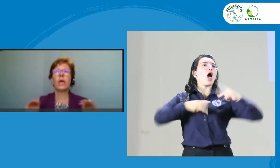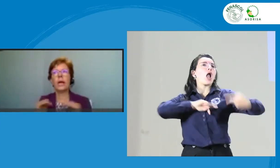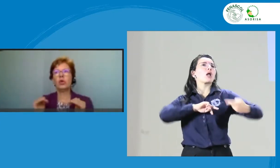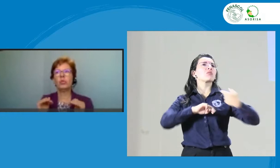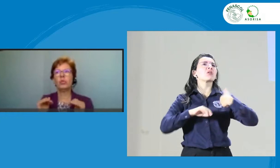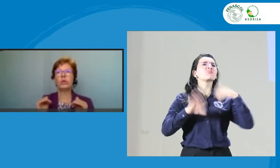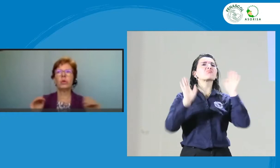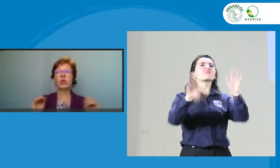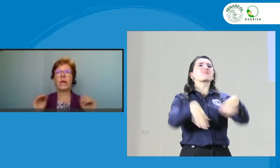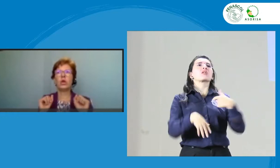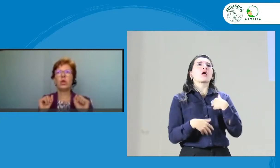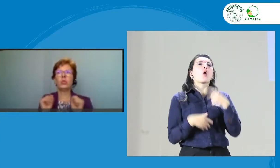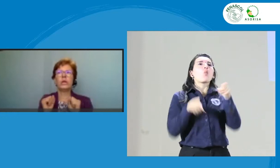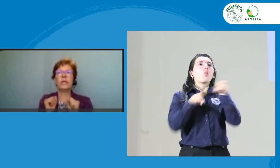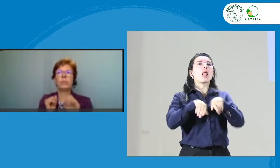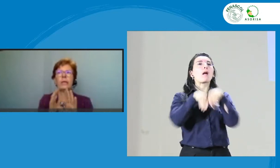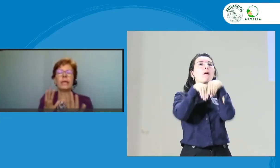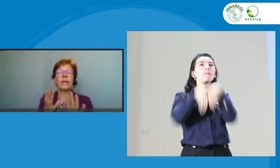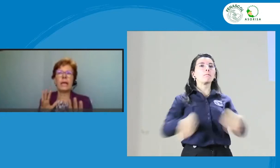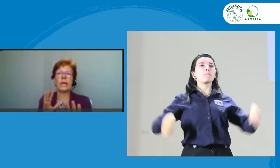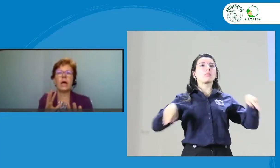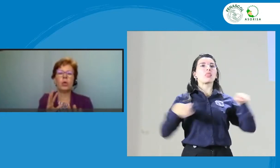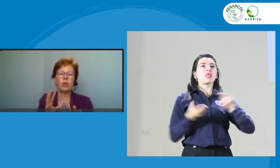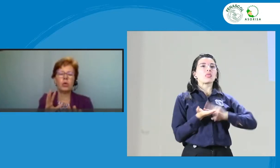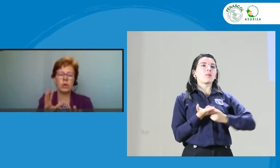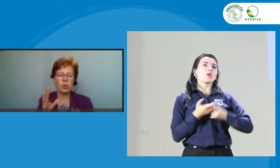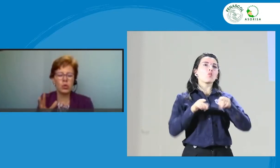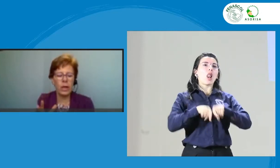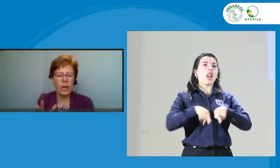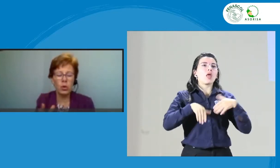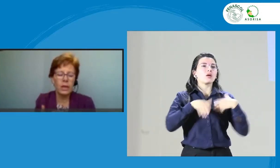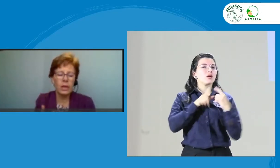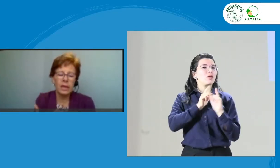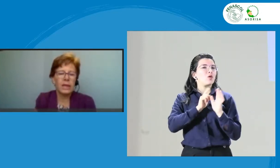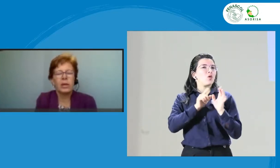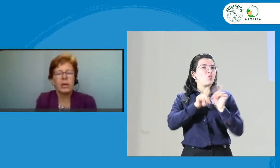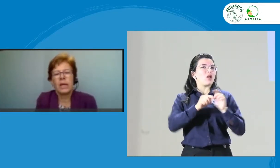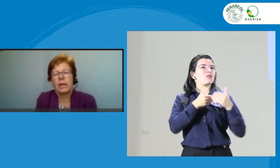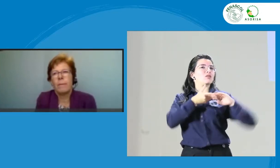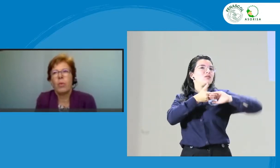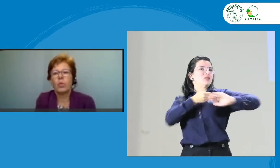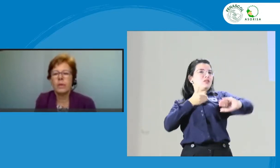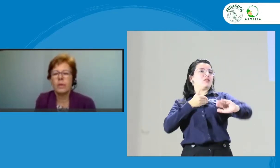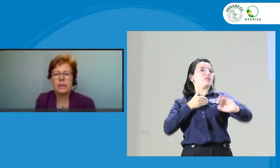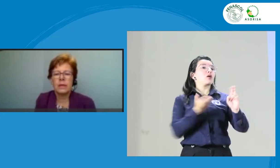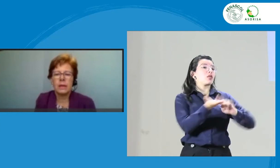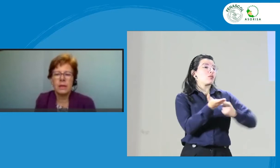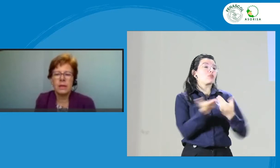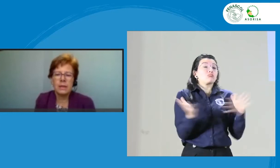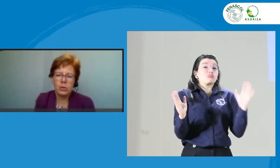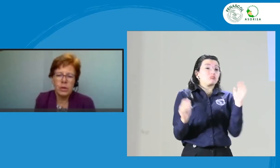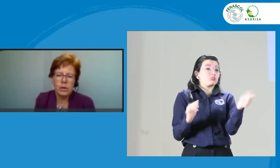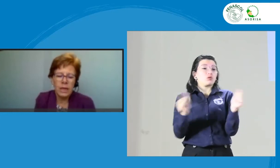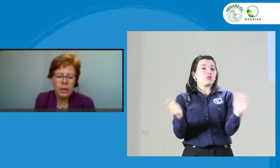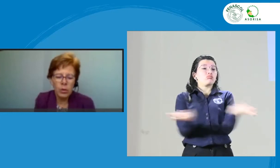neutral como un intérprete tan alejado del usuario que tampoco estoy llegándole